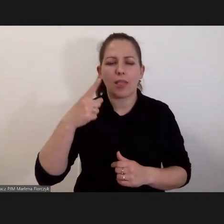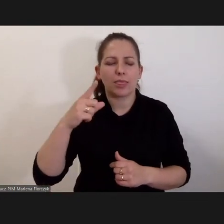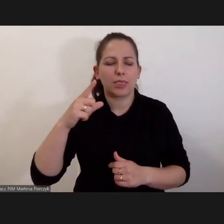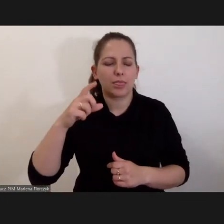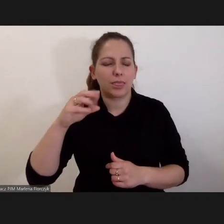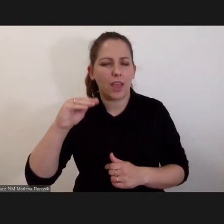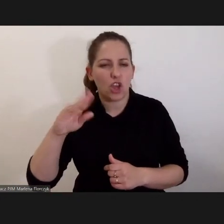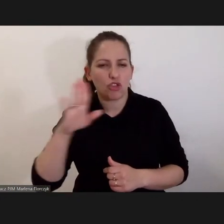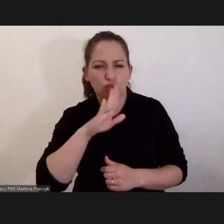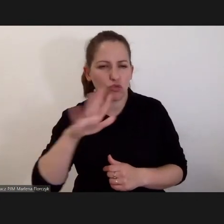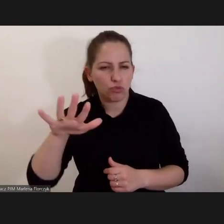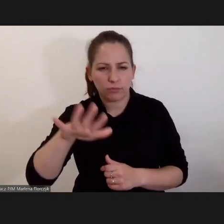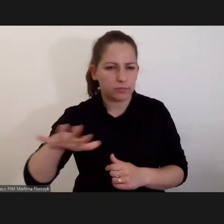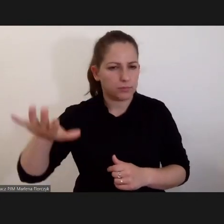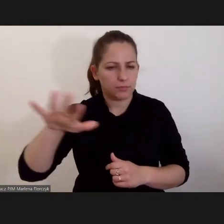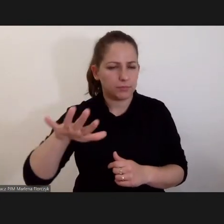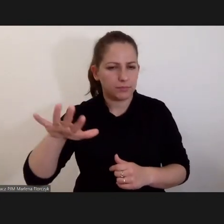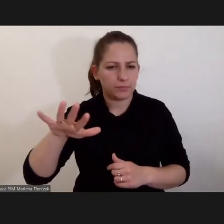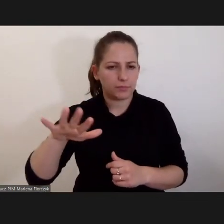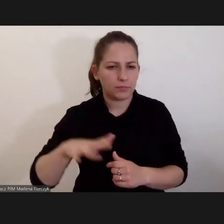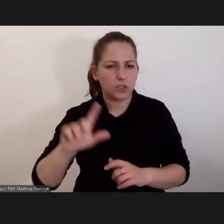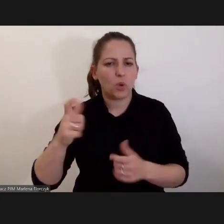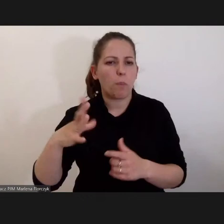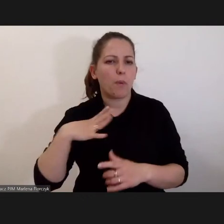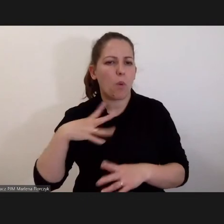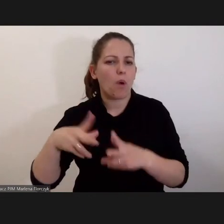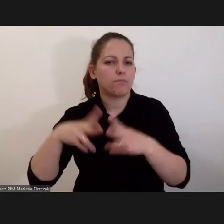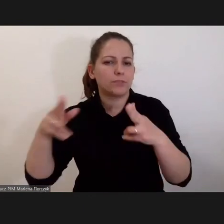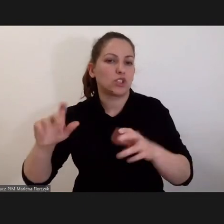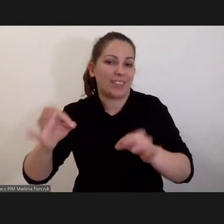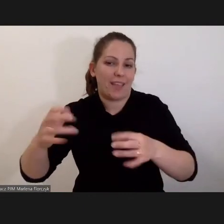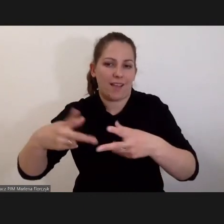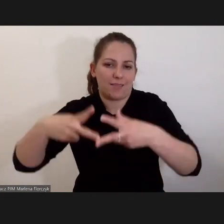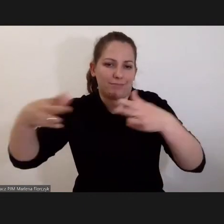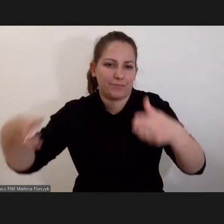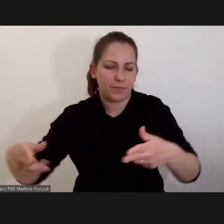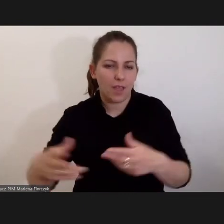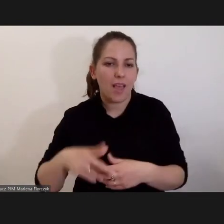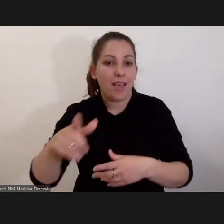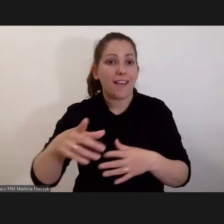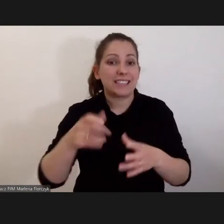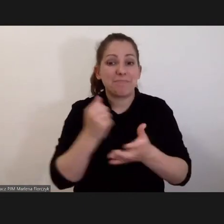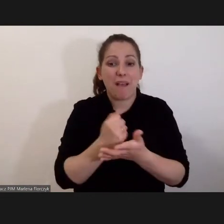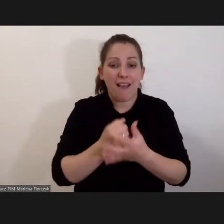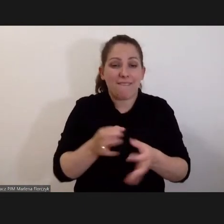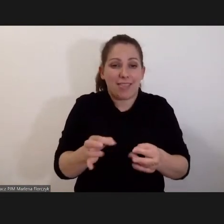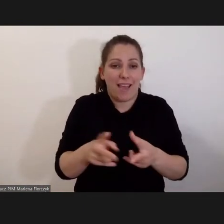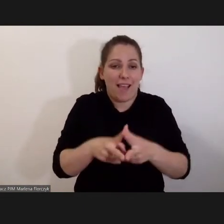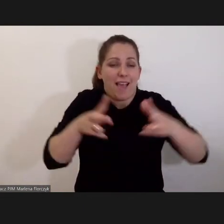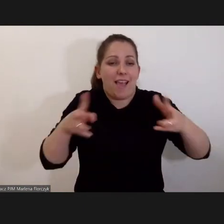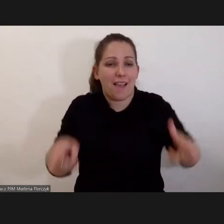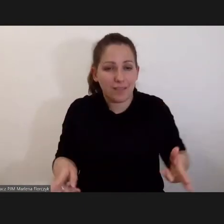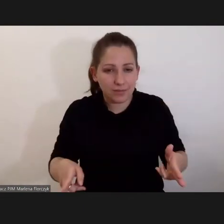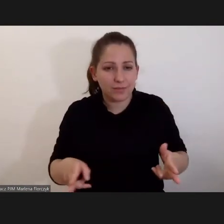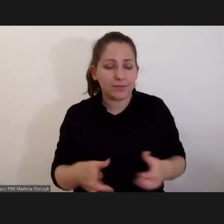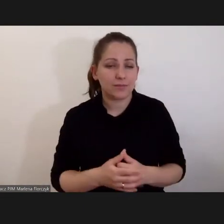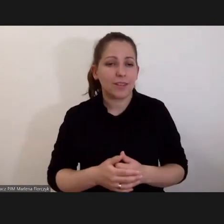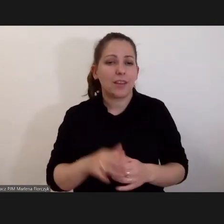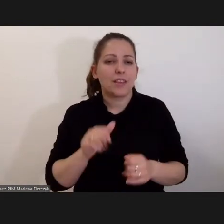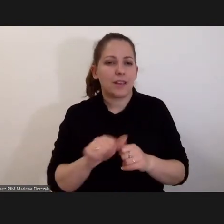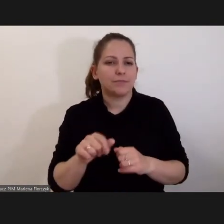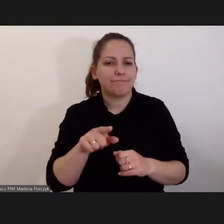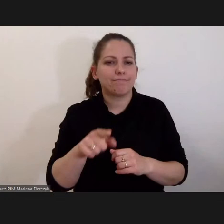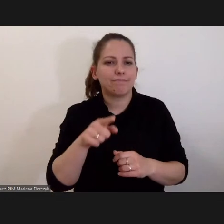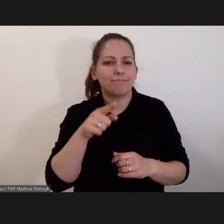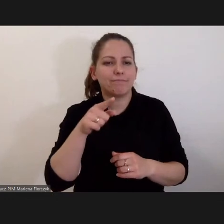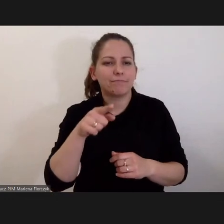Mianmy stało i ciągle dzieje. Więc to są sprawy toczące się i jest jakiś prospekt